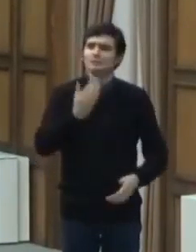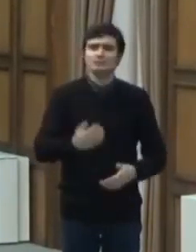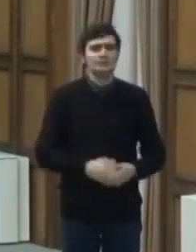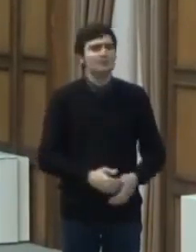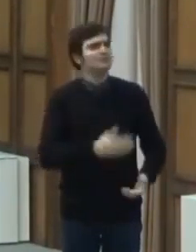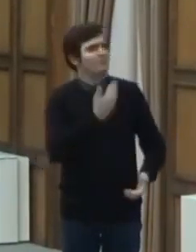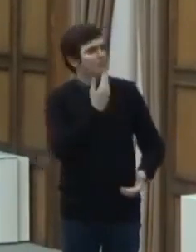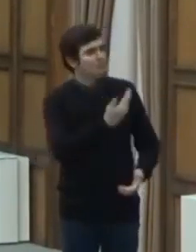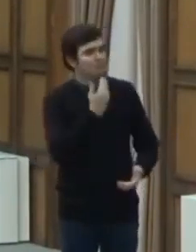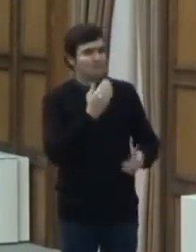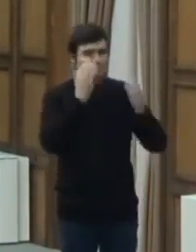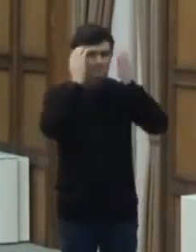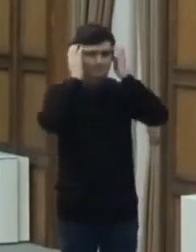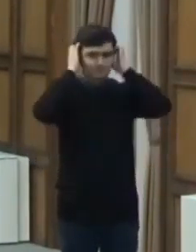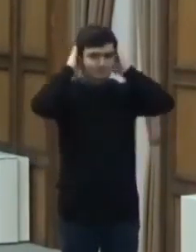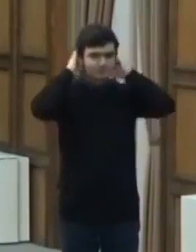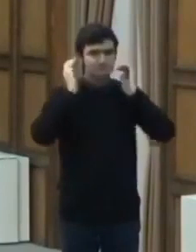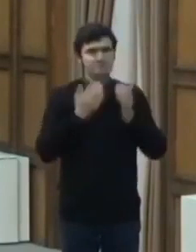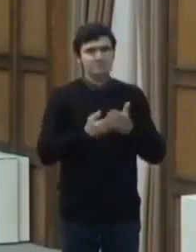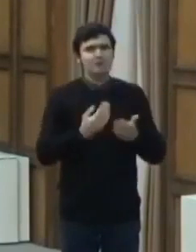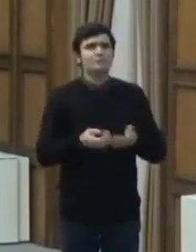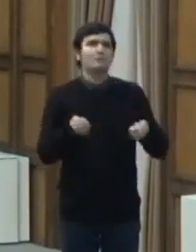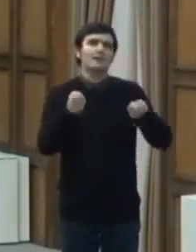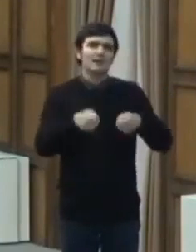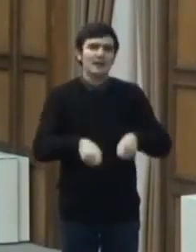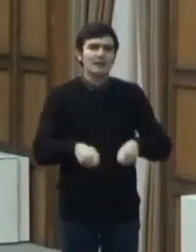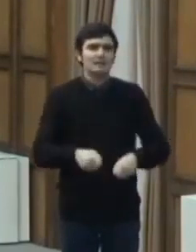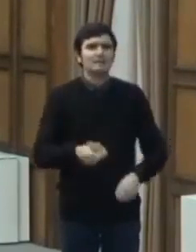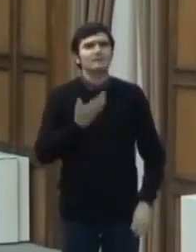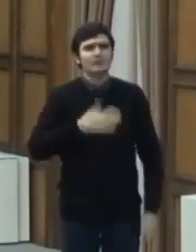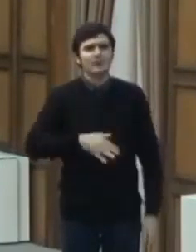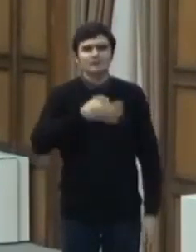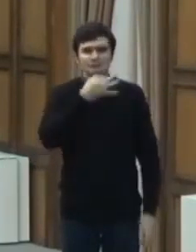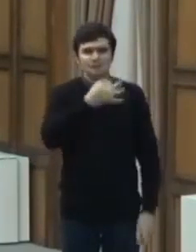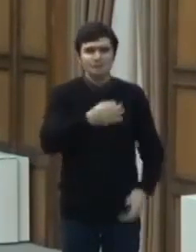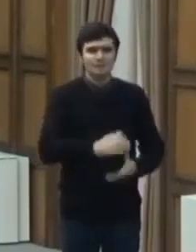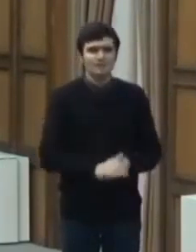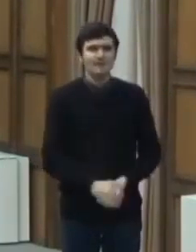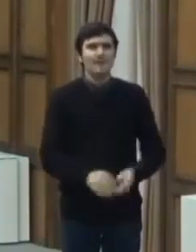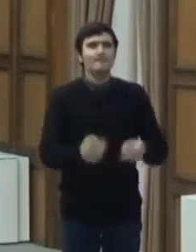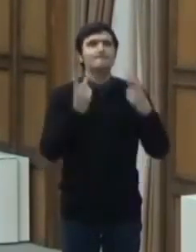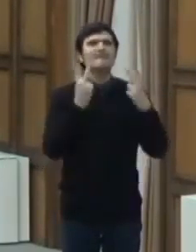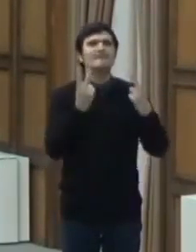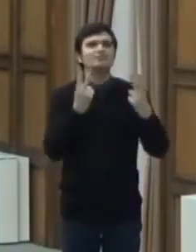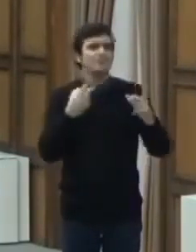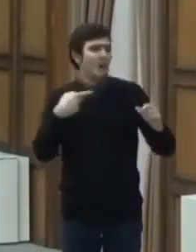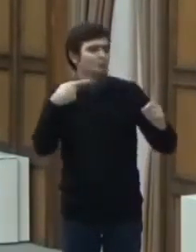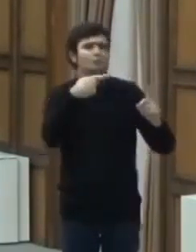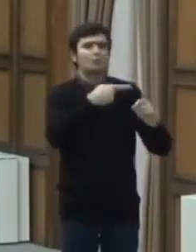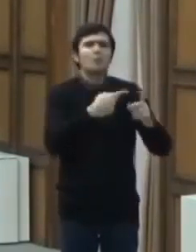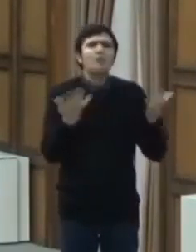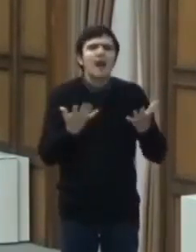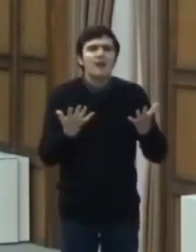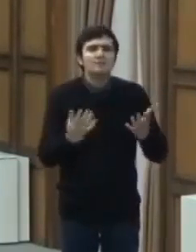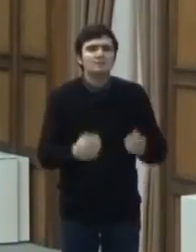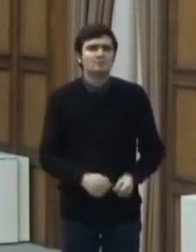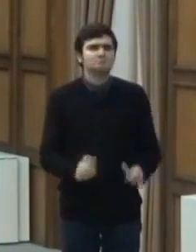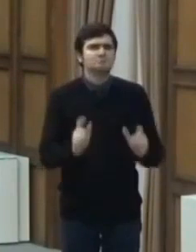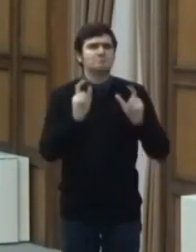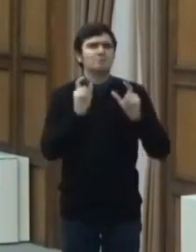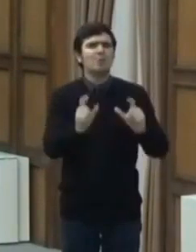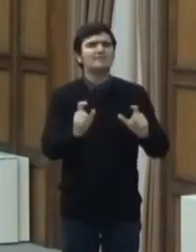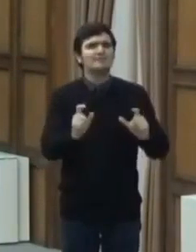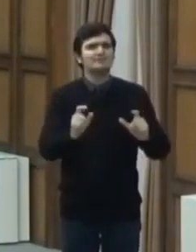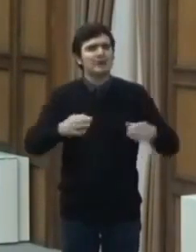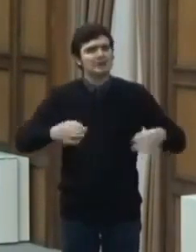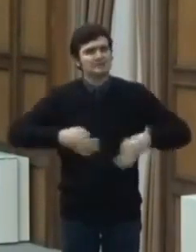Mulțumesc! În încheiere vreau să spun că principalul nostru scop este protejarea sănătății